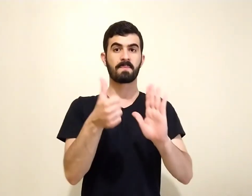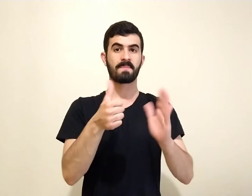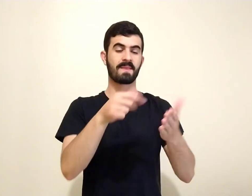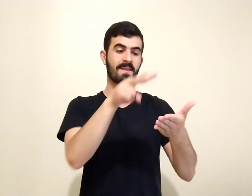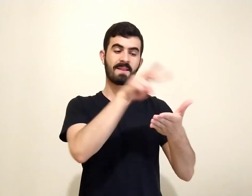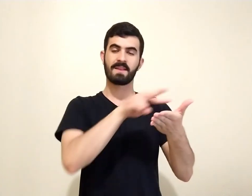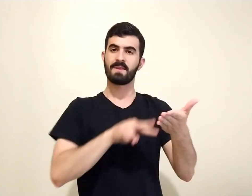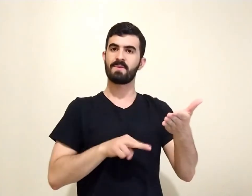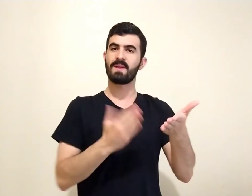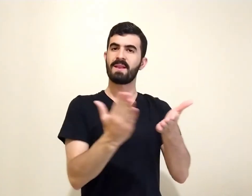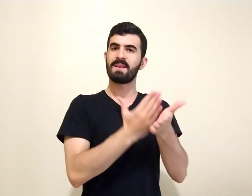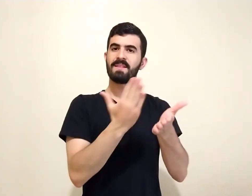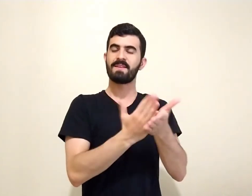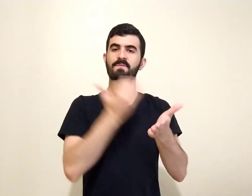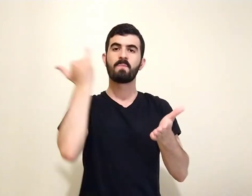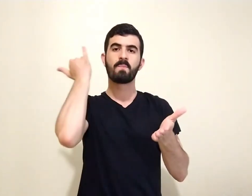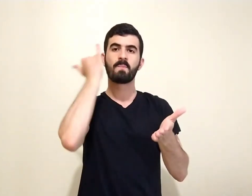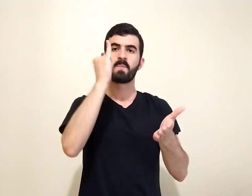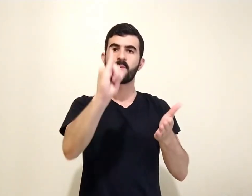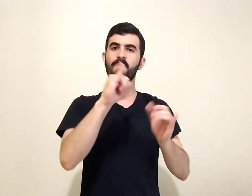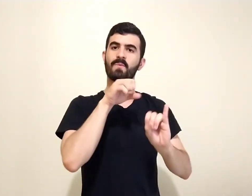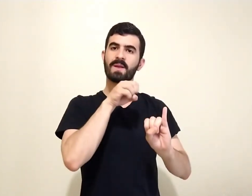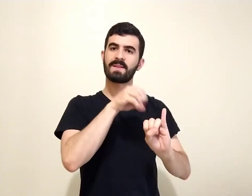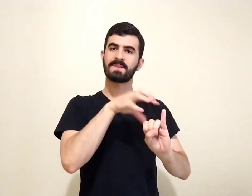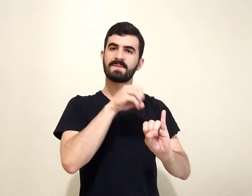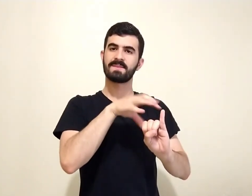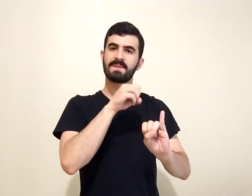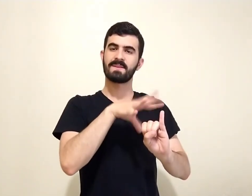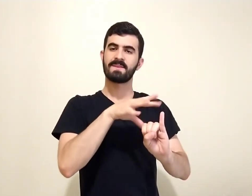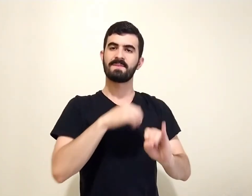1ª leitura Leitura do profeta Isaías